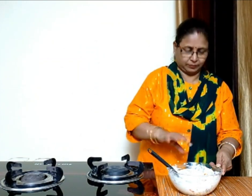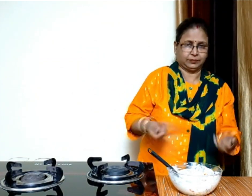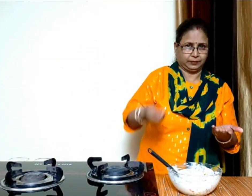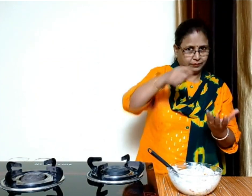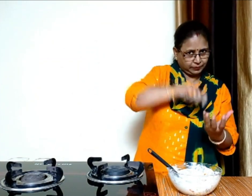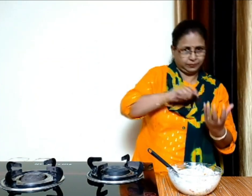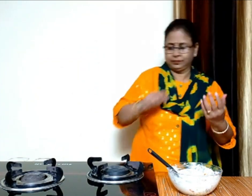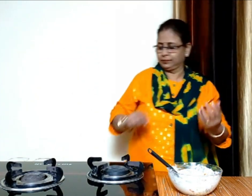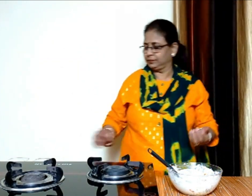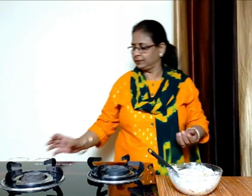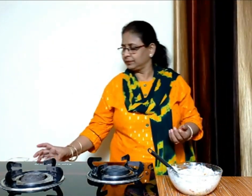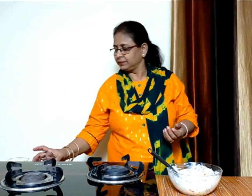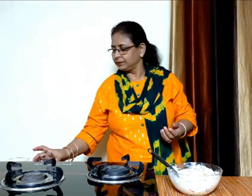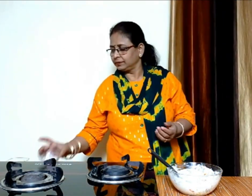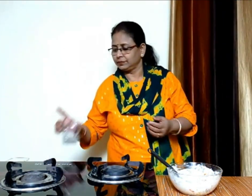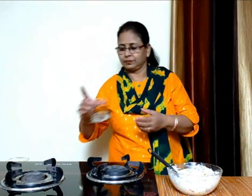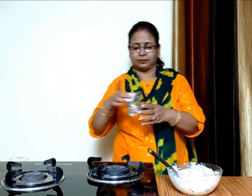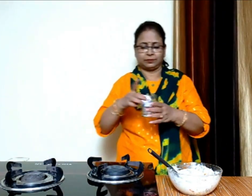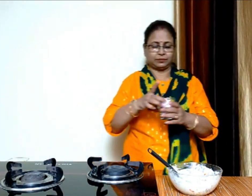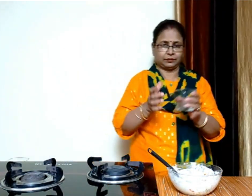यह अच्छे से मिल गया है अब इसे बाउल में निकाल लेंगे